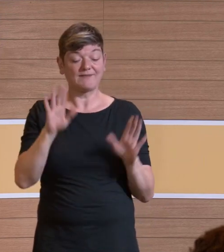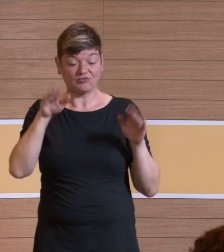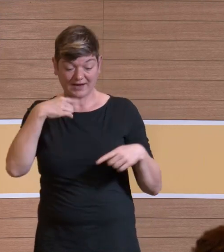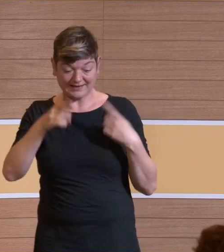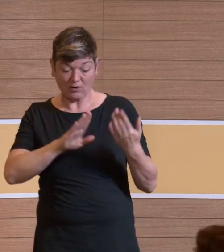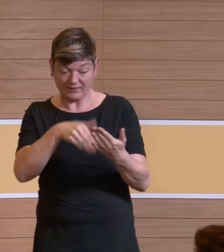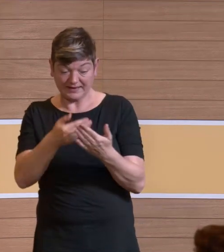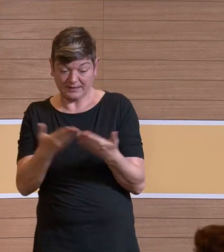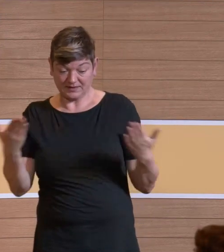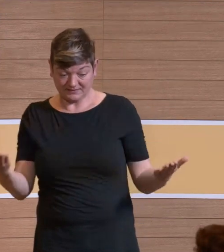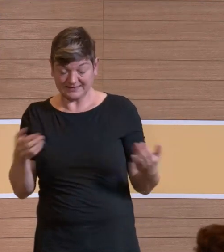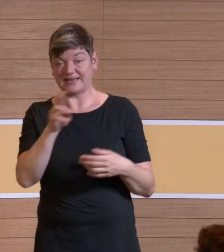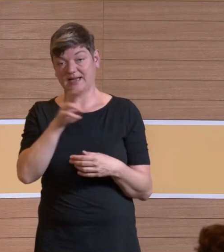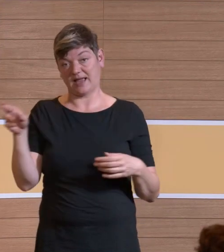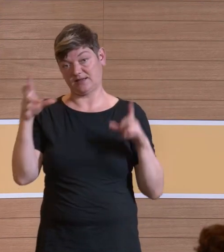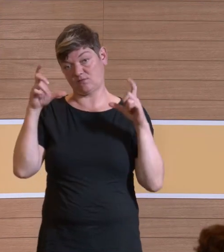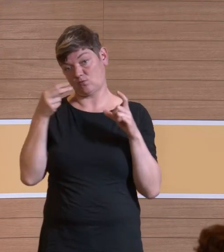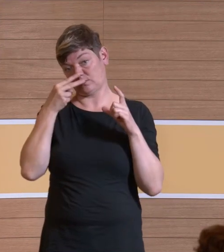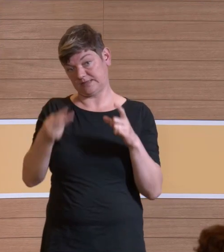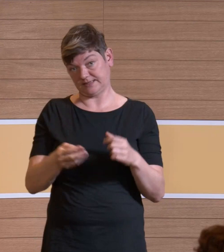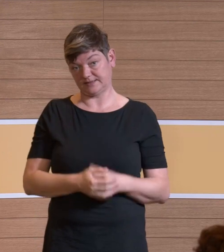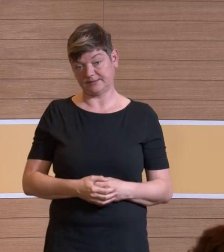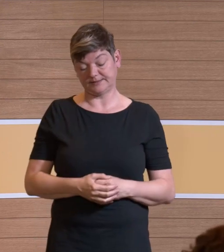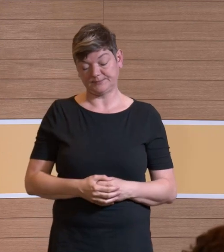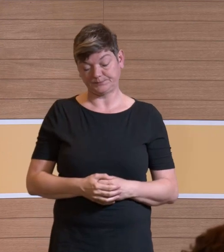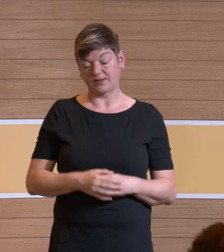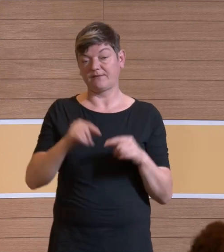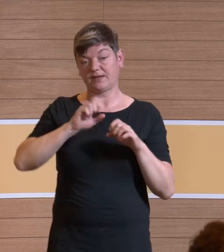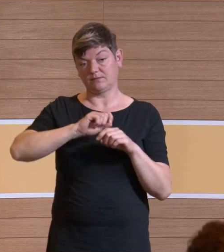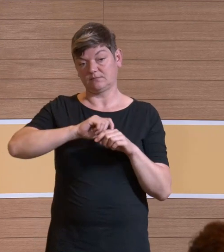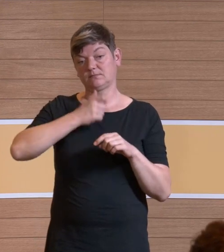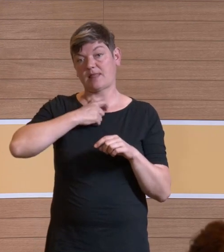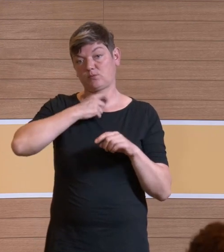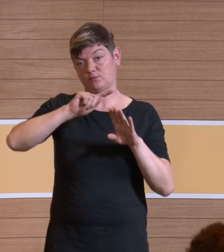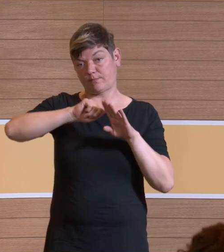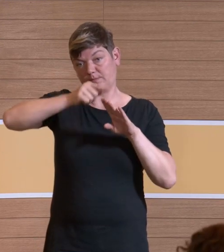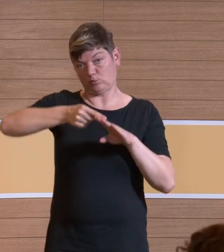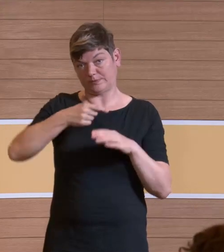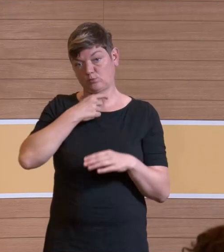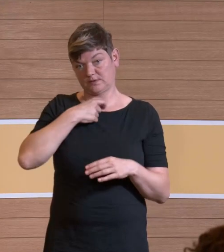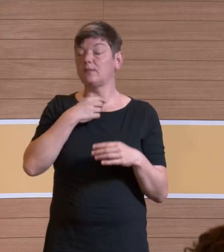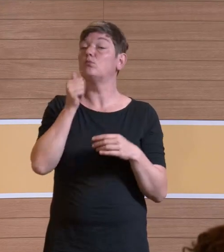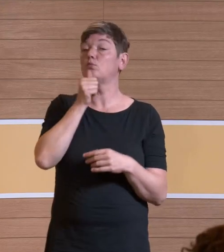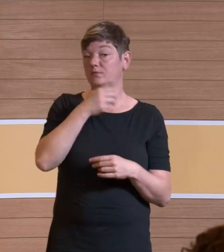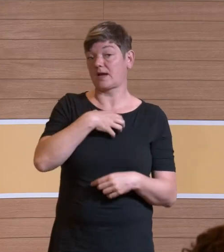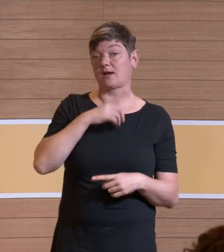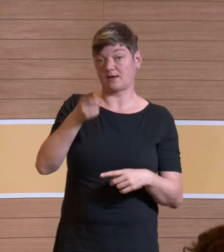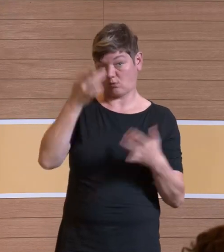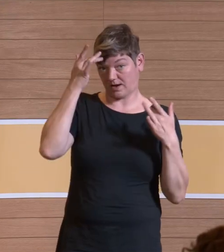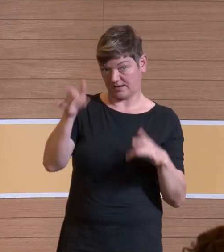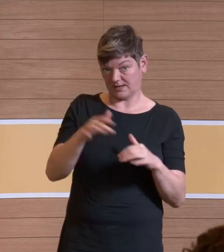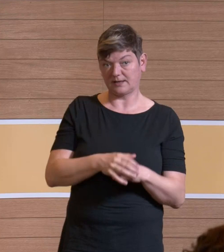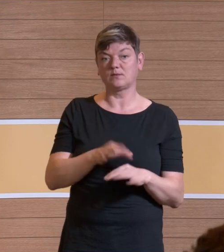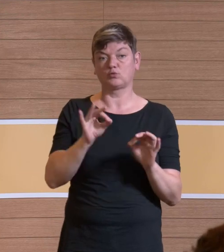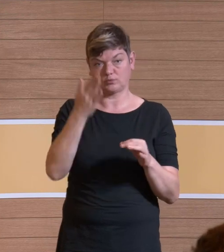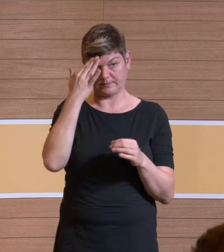Bild sehen. Das ist eine Lahrungspapillomatose. Ist ja auch als Berufskrankheit anerkannt. Deswegen gehe ich davon aus,